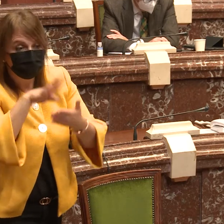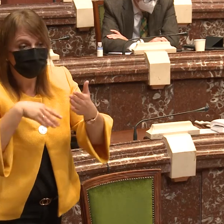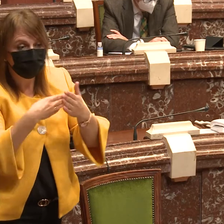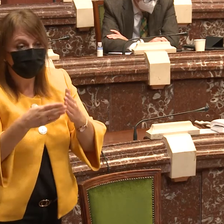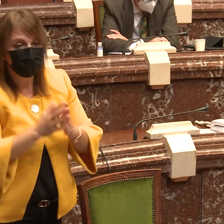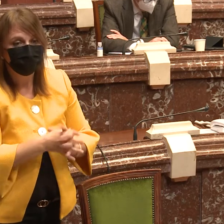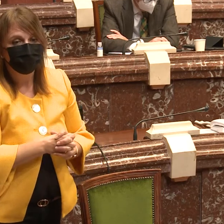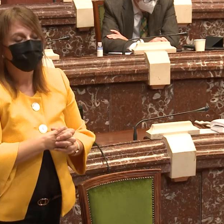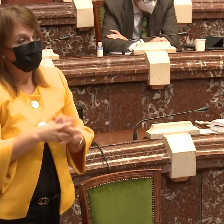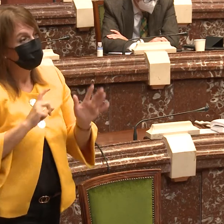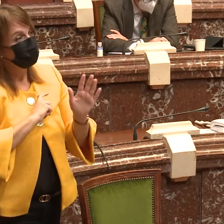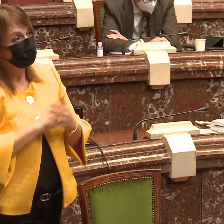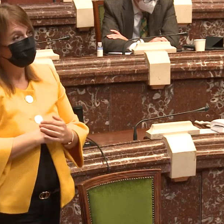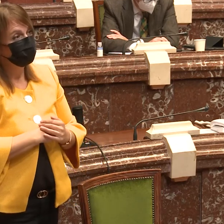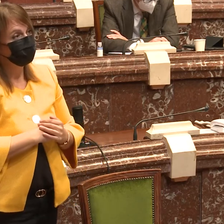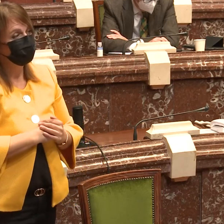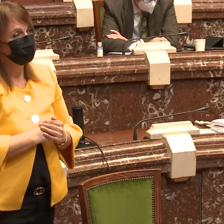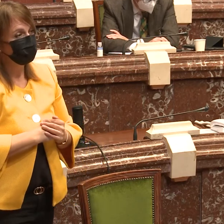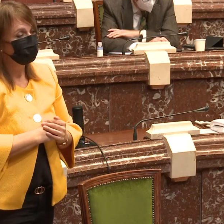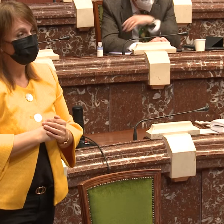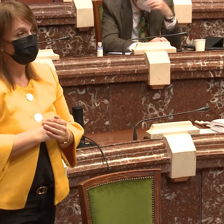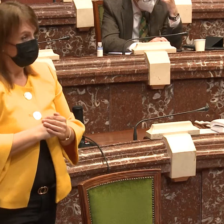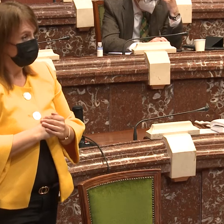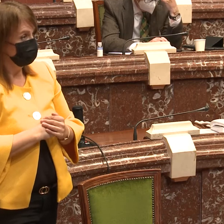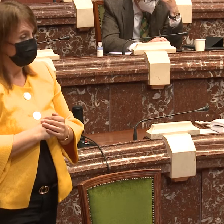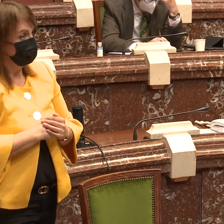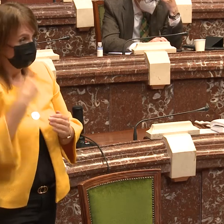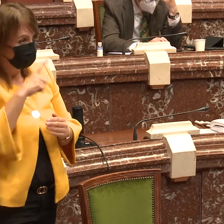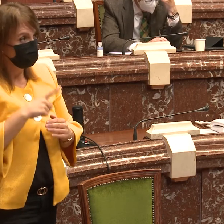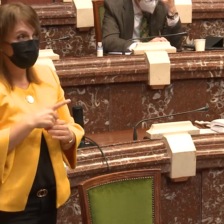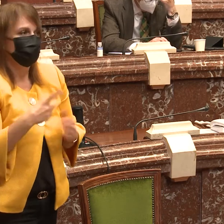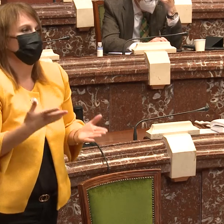¿los niños saben si cuentan con el horario completo con un intérprete?